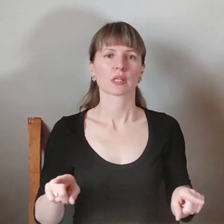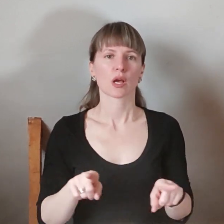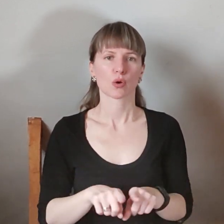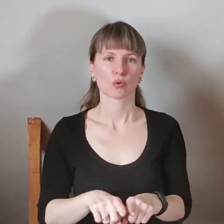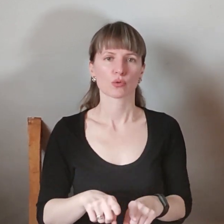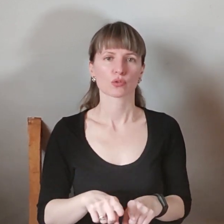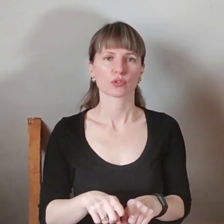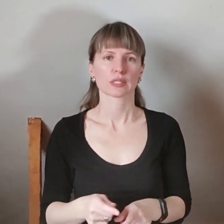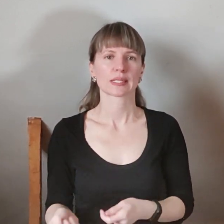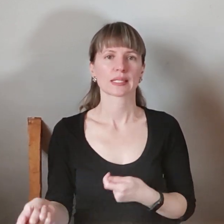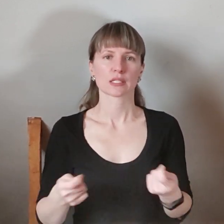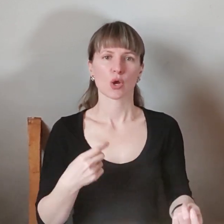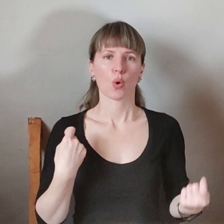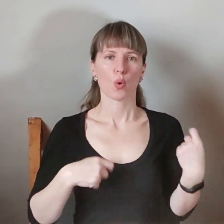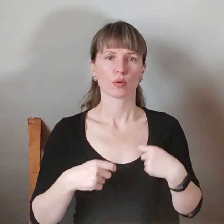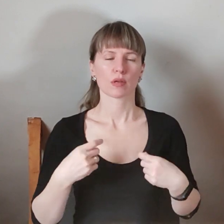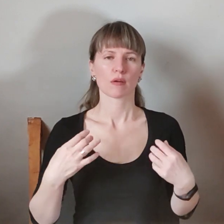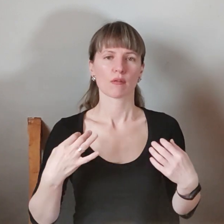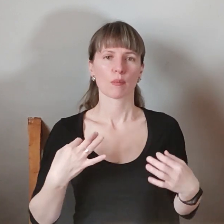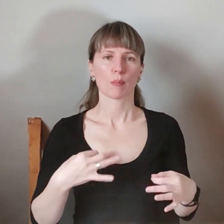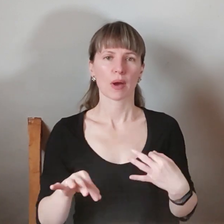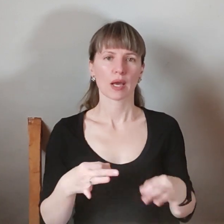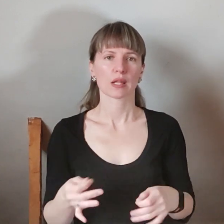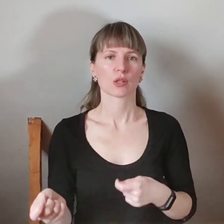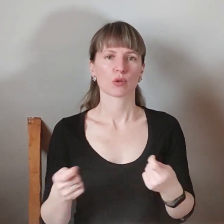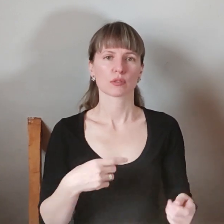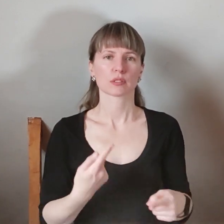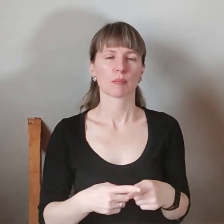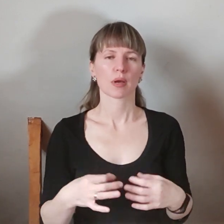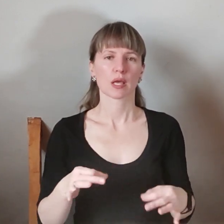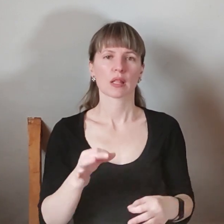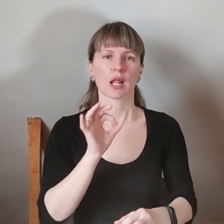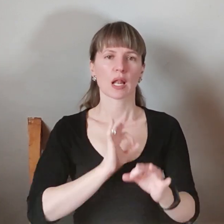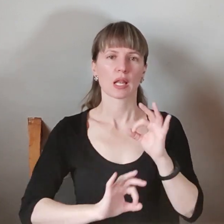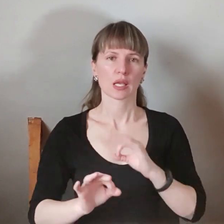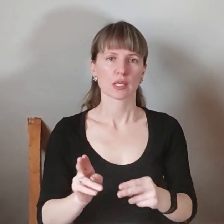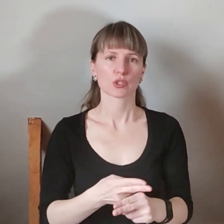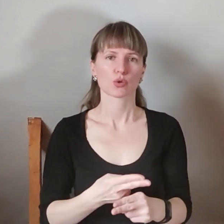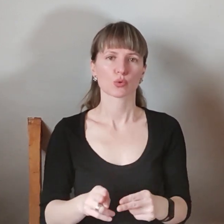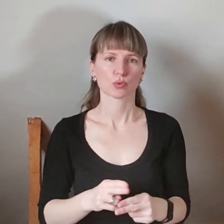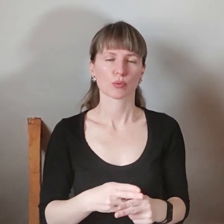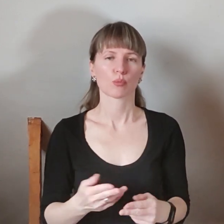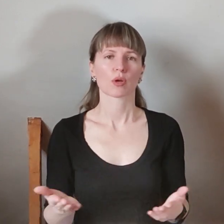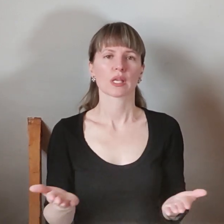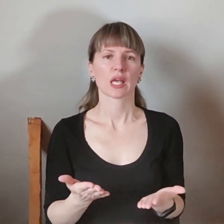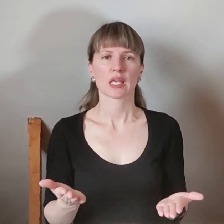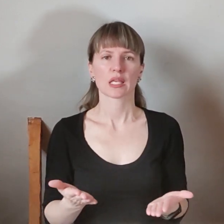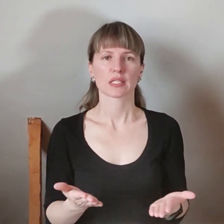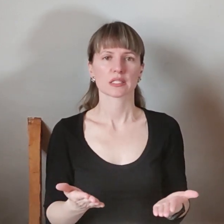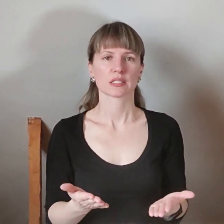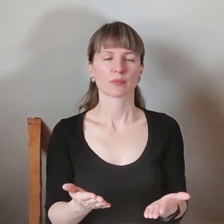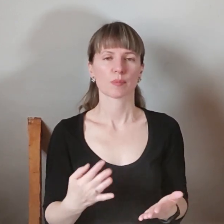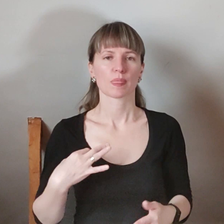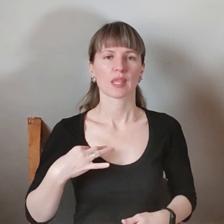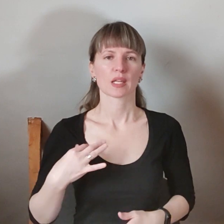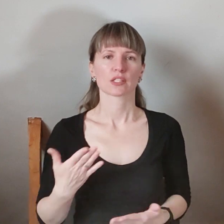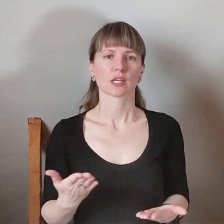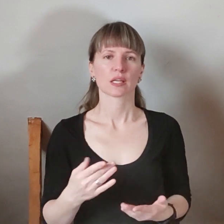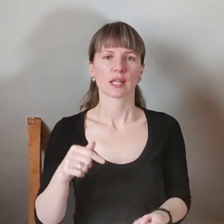сортуємо одяг по пакетах, підписуємо ці пакети, ліпи також сортуємо, якісь речі, які не підходять під